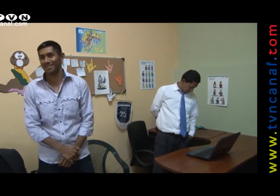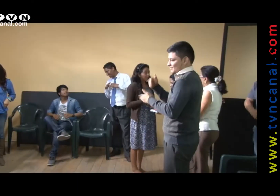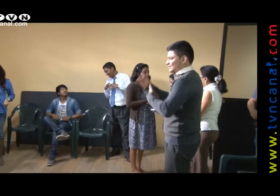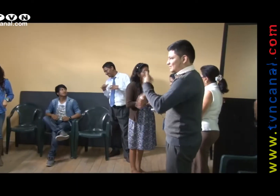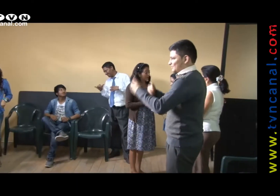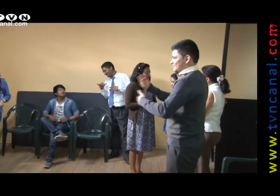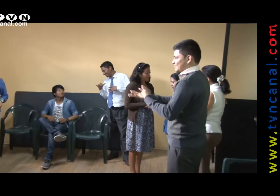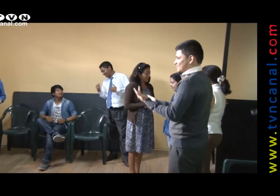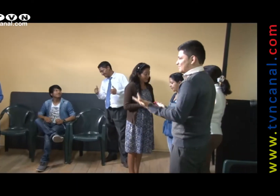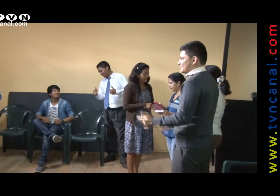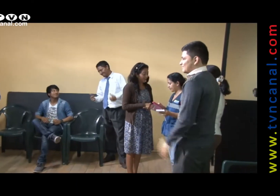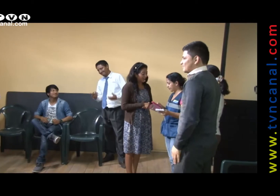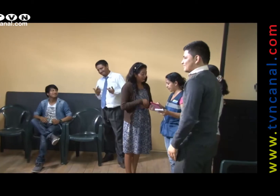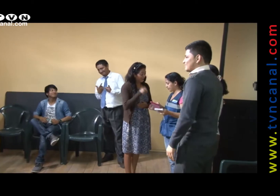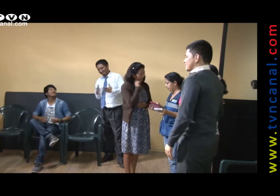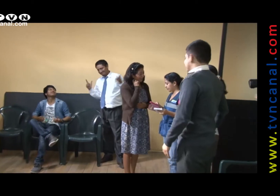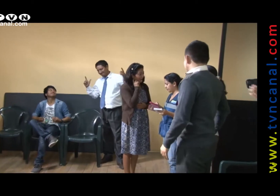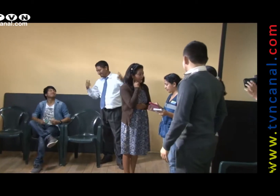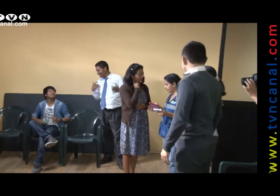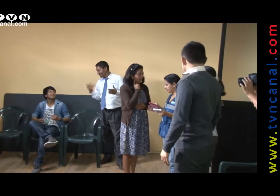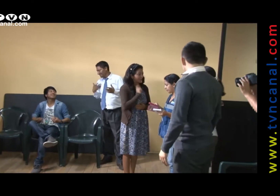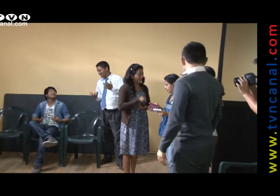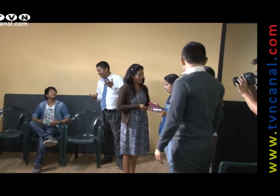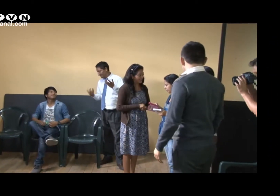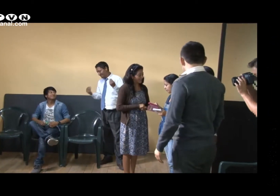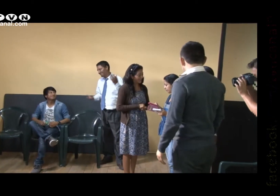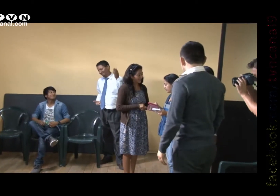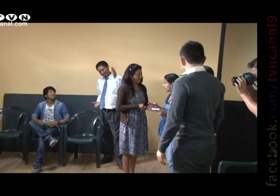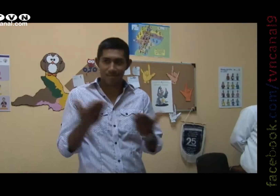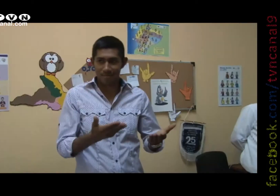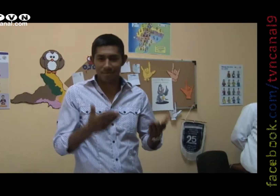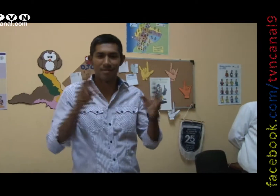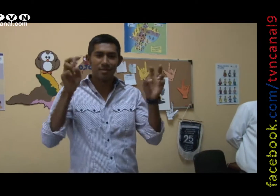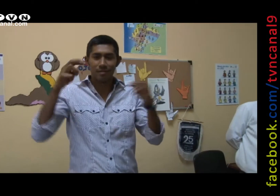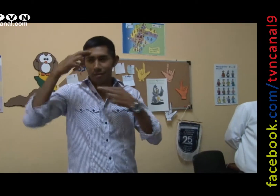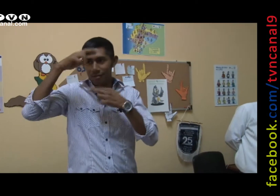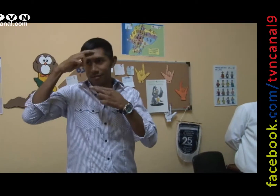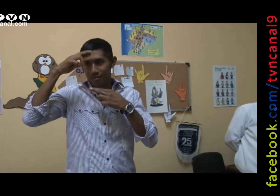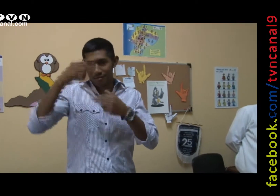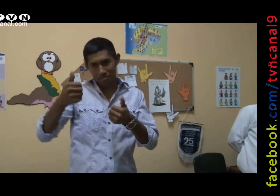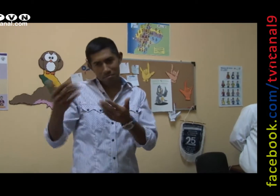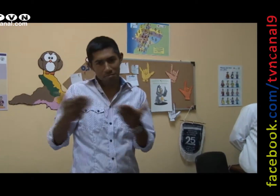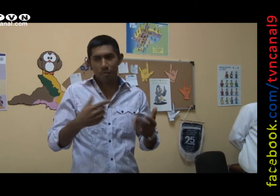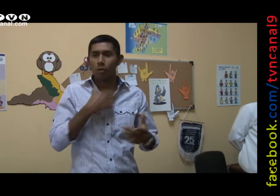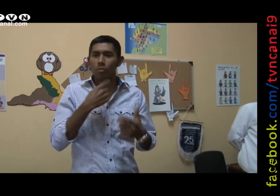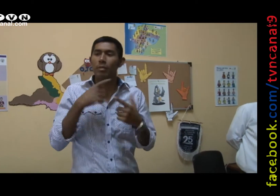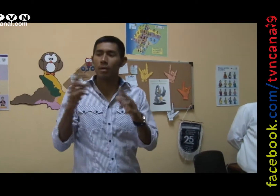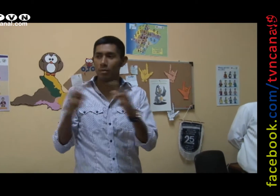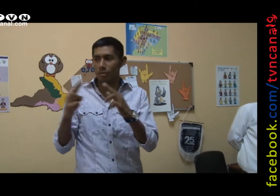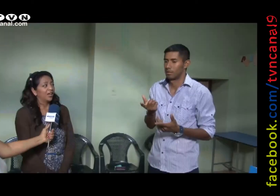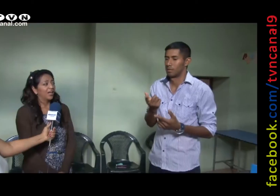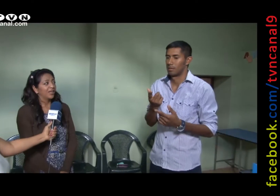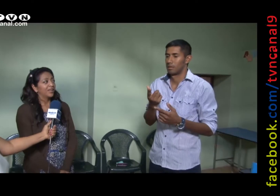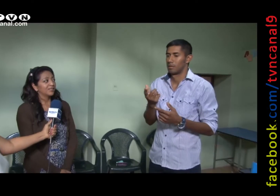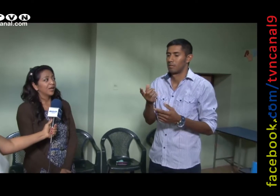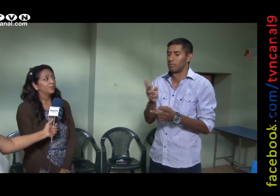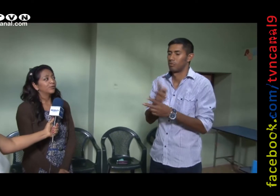de las personas con deficiencia auditiva dentro de la sociedad. Así lo explicó Luis Fernando Fuentes, vicepresidente. Aquí estamos